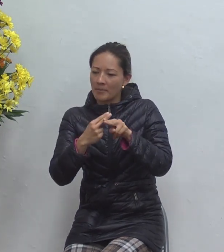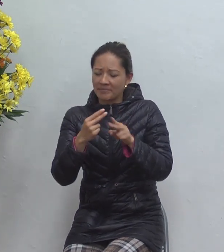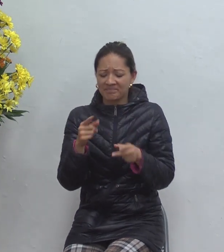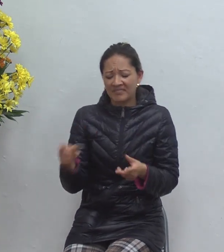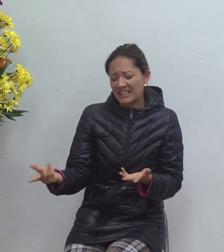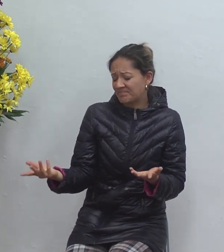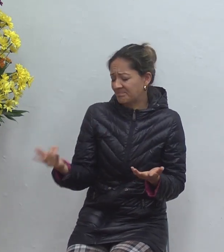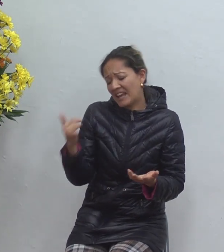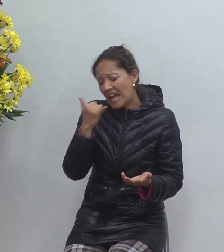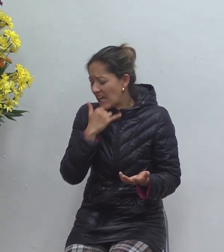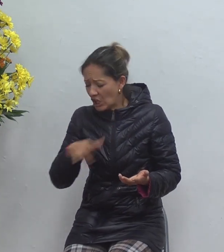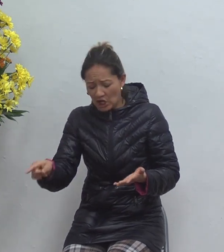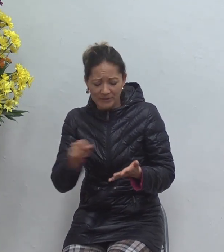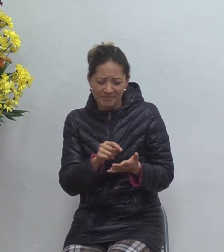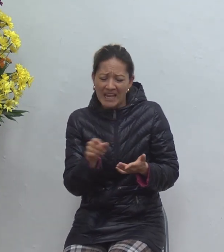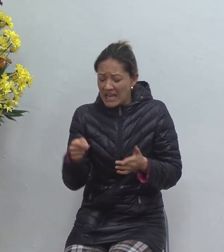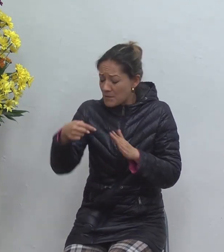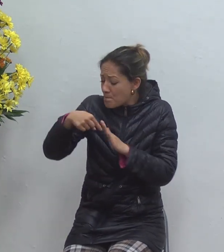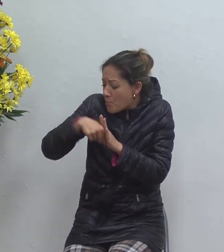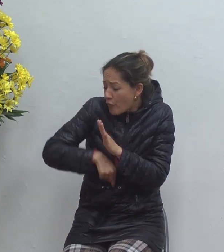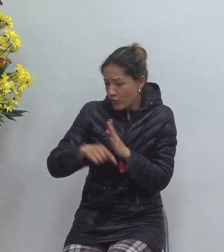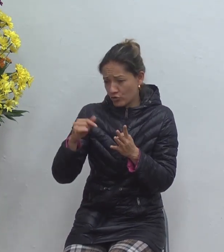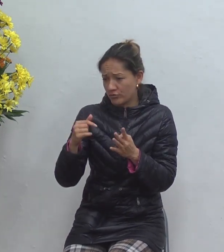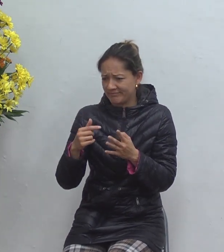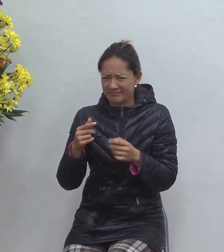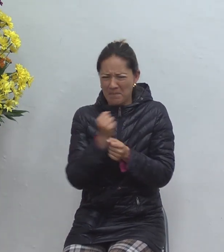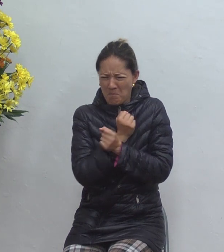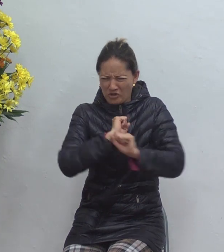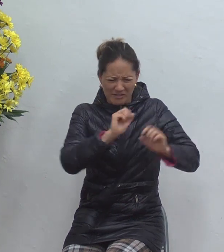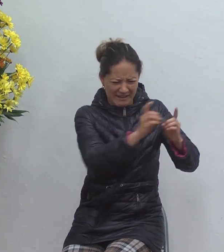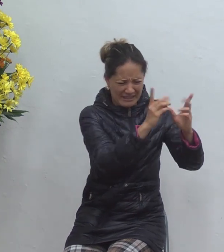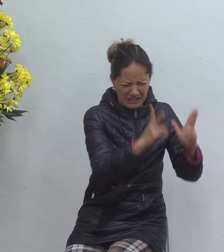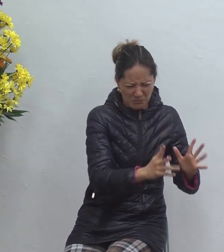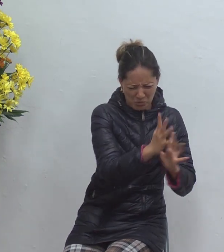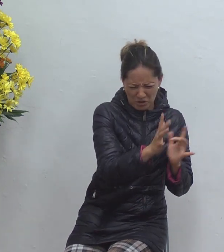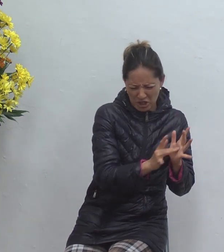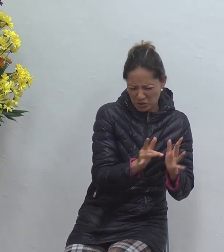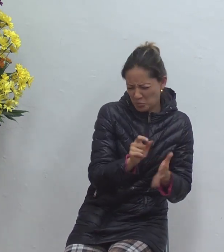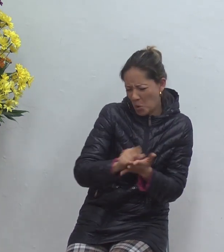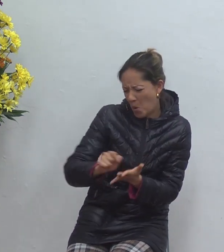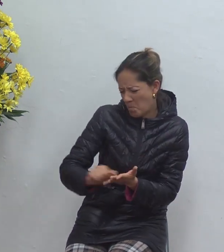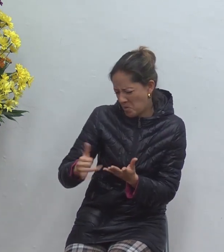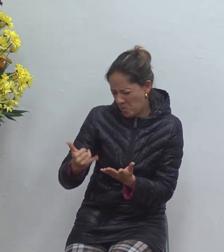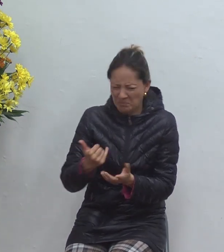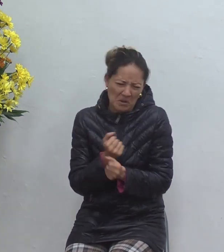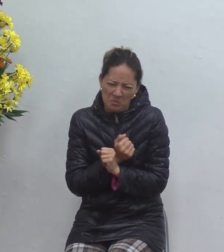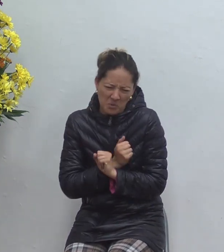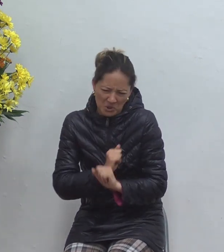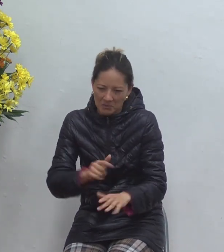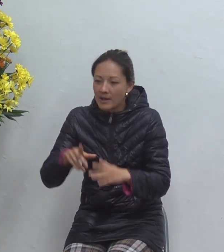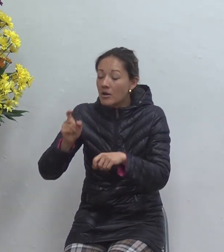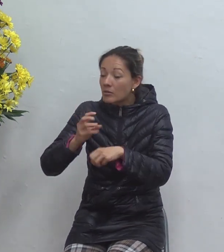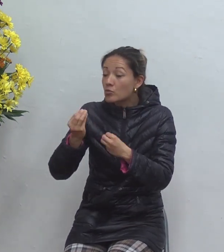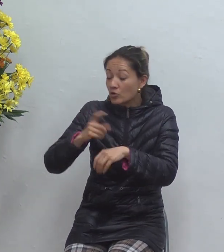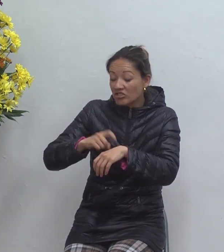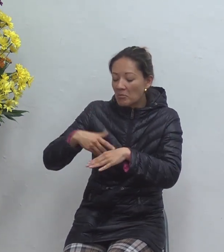discípulos de jesús ese evangelio es tardío no hay no hay copias viejas del evangelio eso fue escrito mucho tiempo después eso me dijo el muchacho